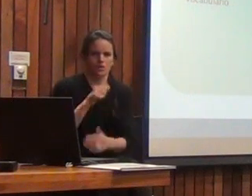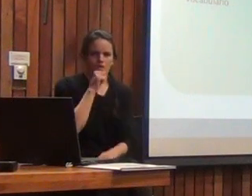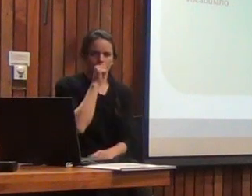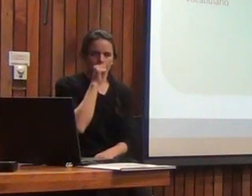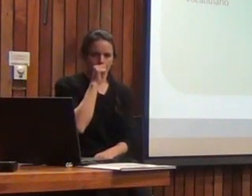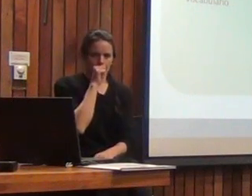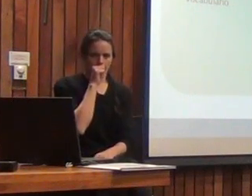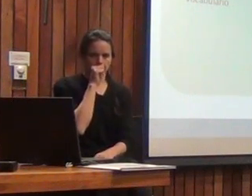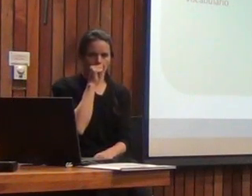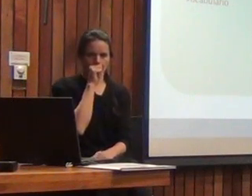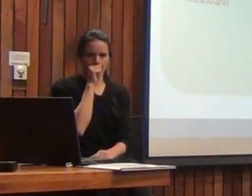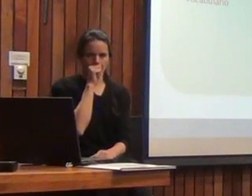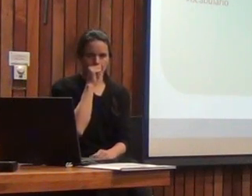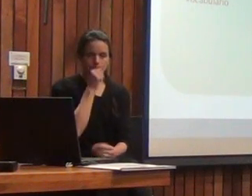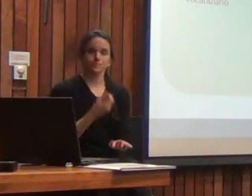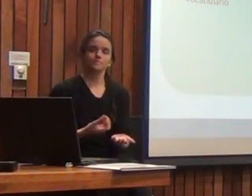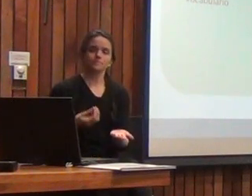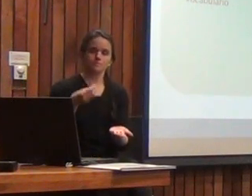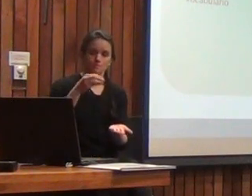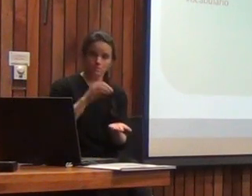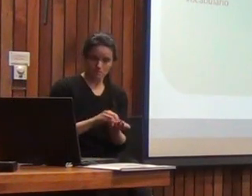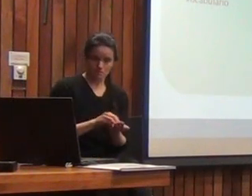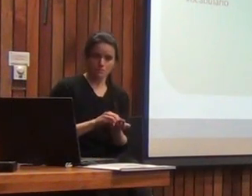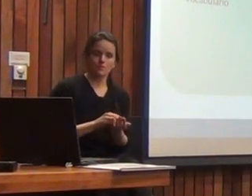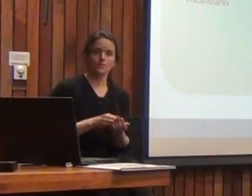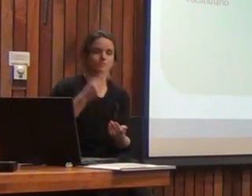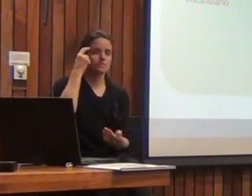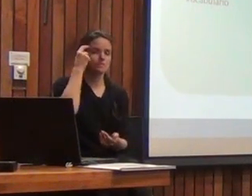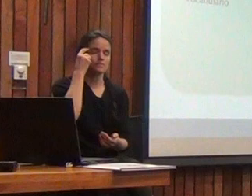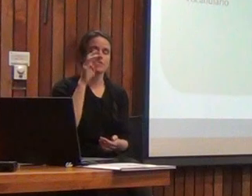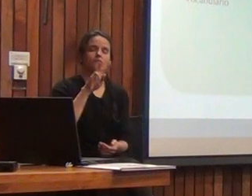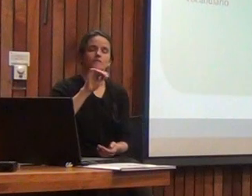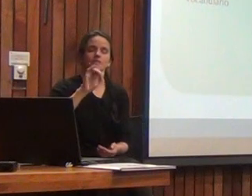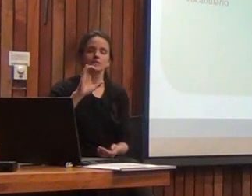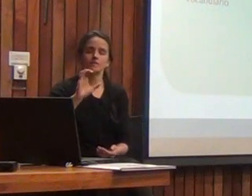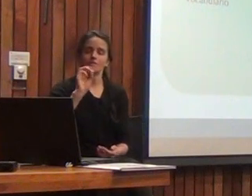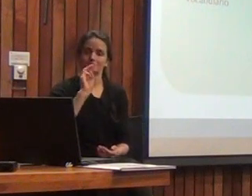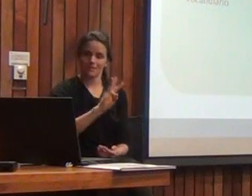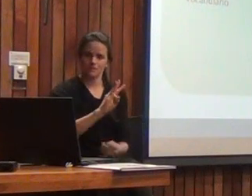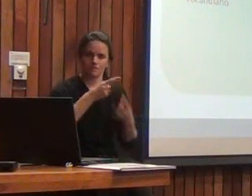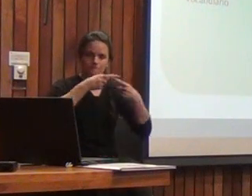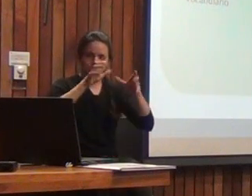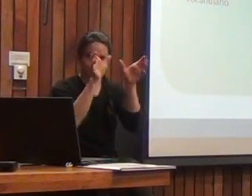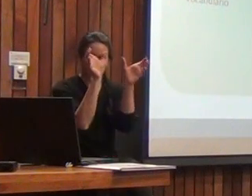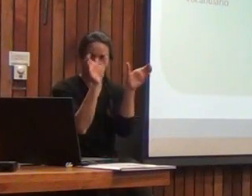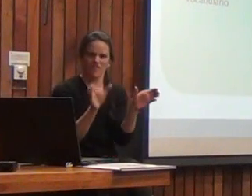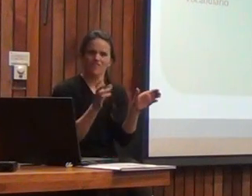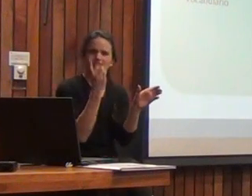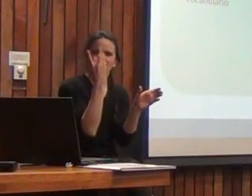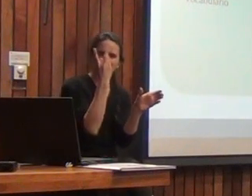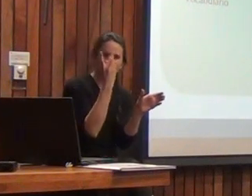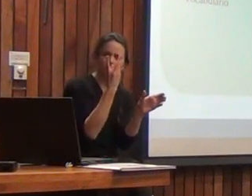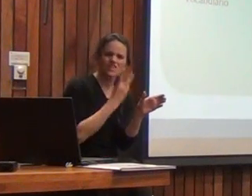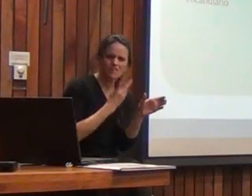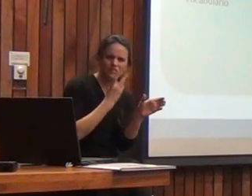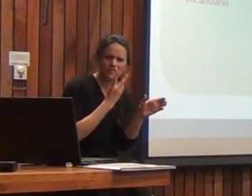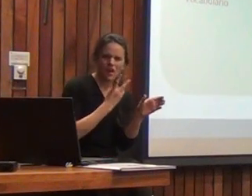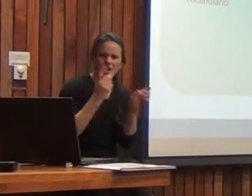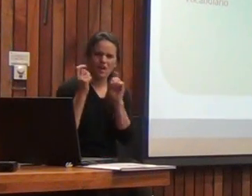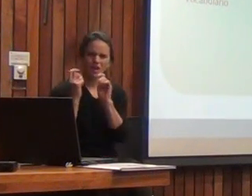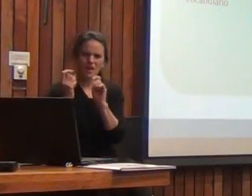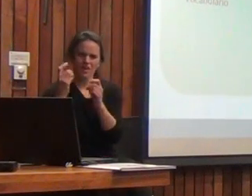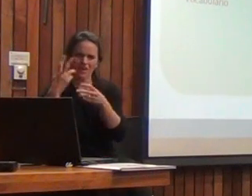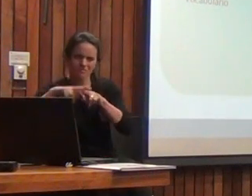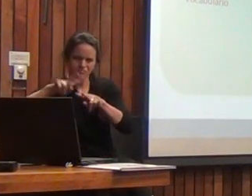Además de eso si recordamos el DISC-3 se elimina esa distinción de escala verbal y escala ejecutiva. Esa